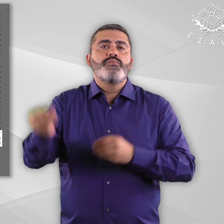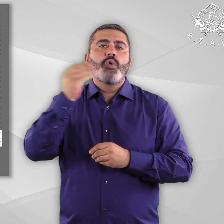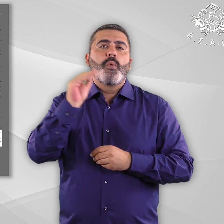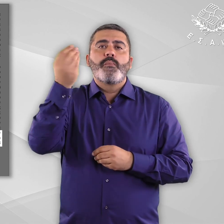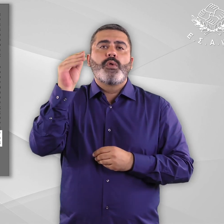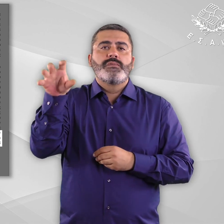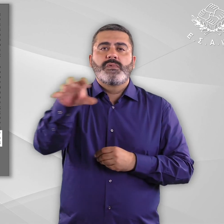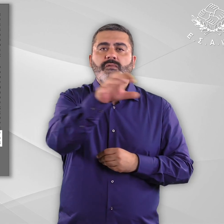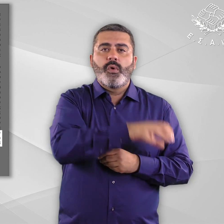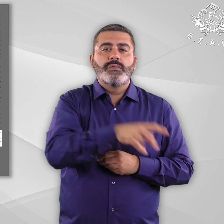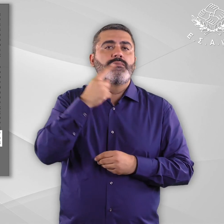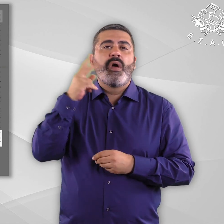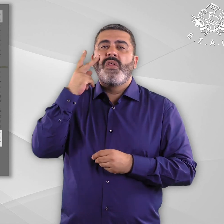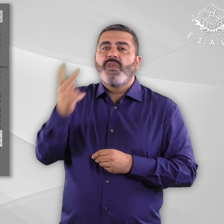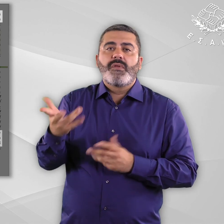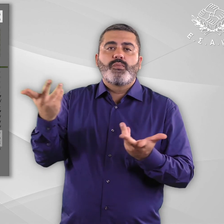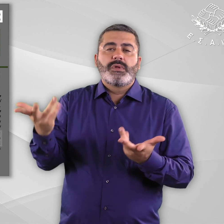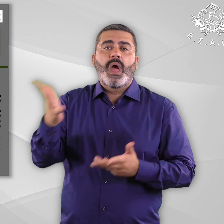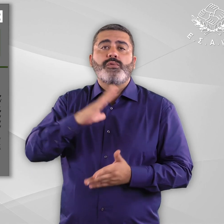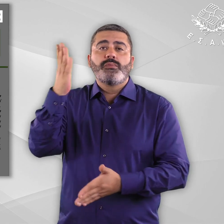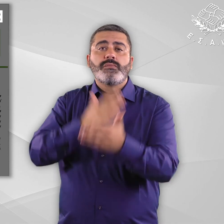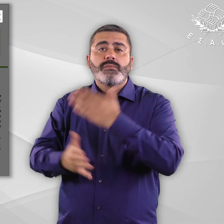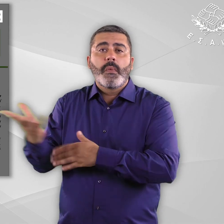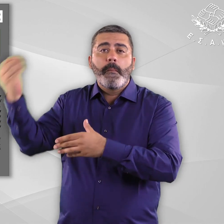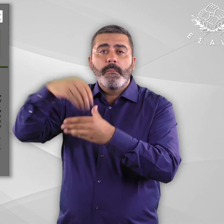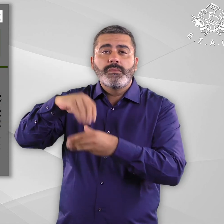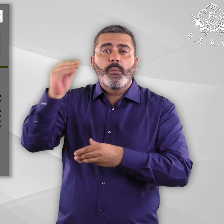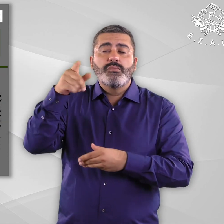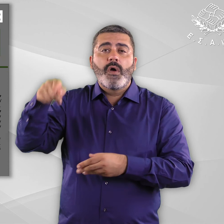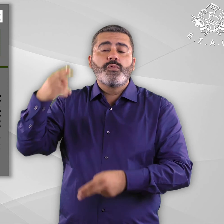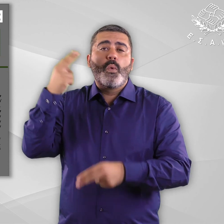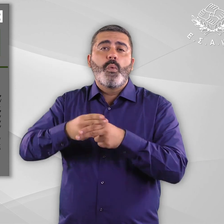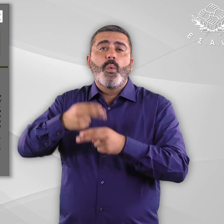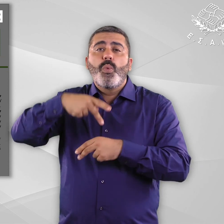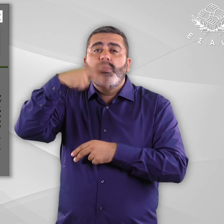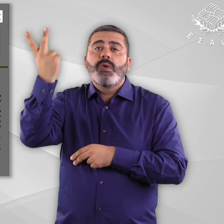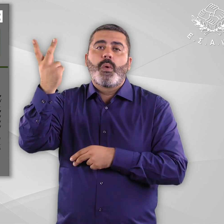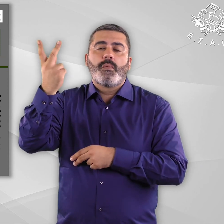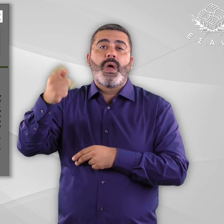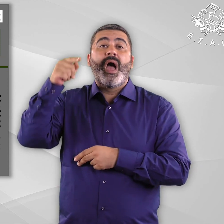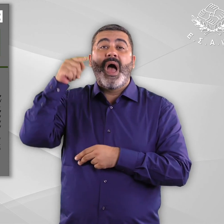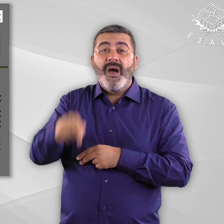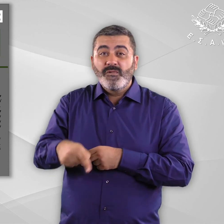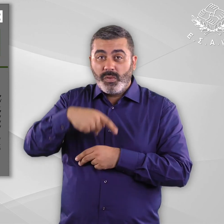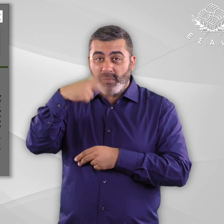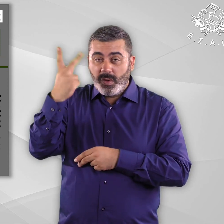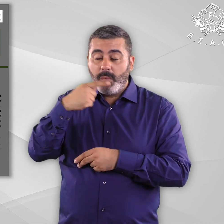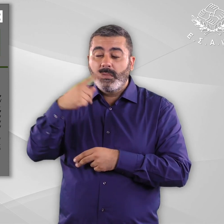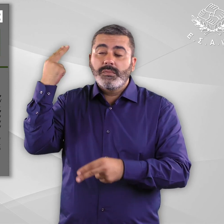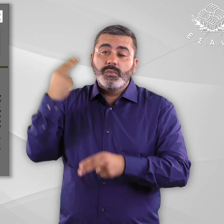ατόμων με αναπηρία στον πολιτισμό αποτελεί δικαίωμα, η άσκηση του οποίου είναι θεμελιώτης και ευεργετική όχι μόνο για το άτομο, αλλά